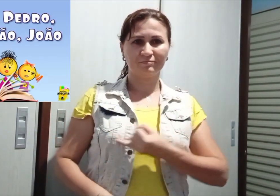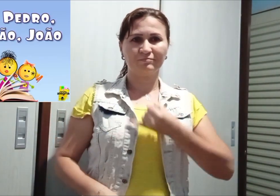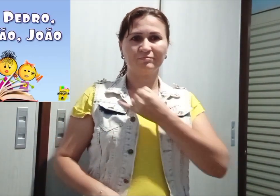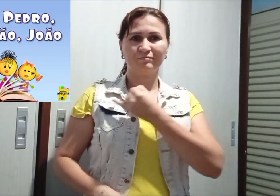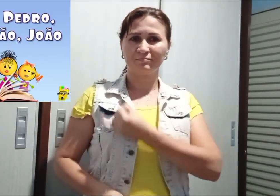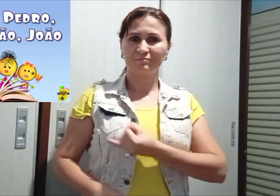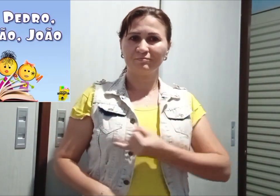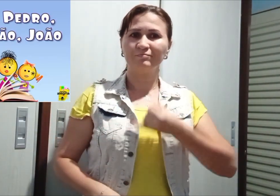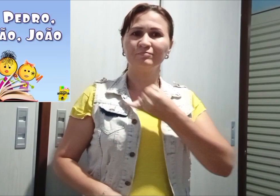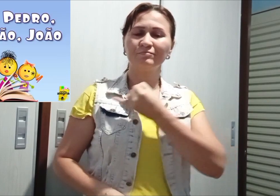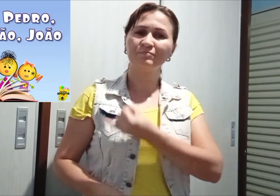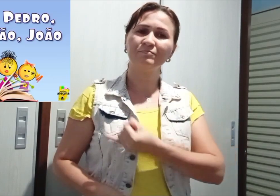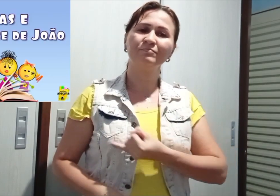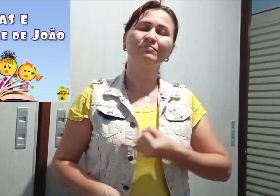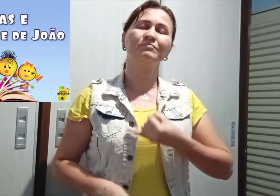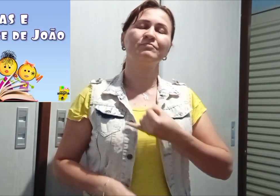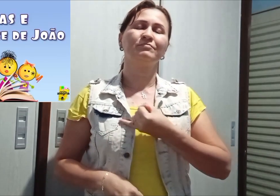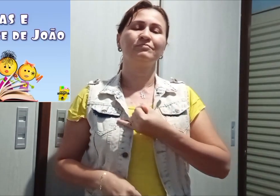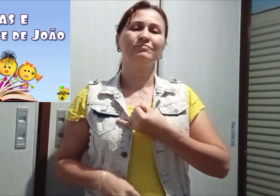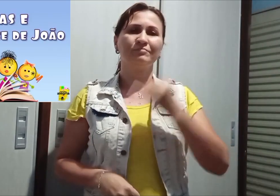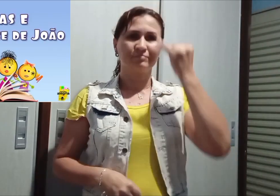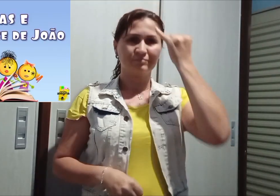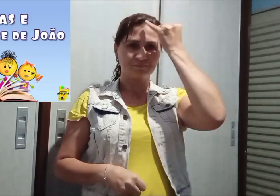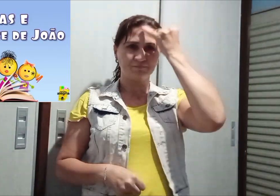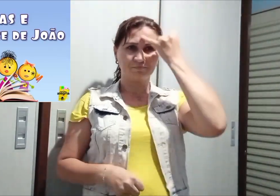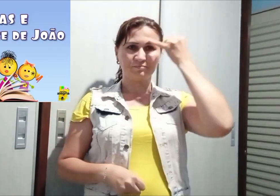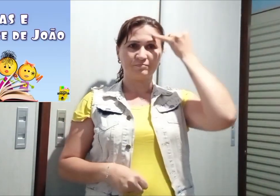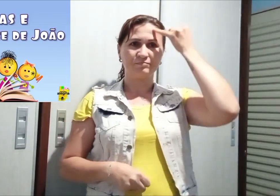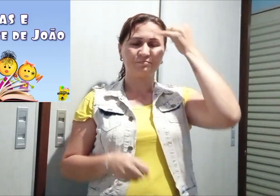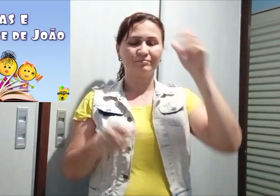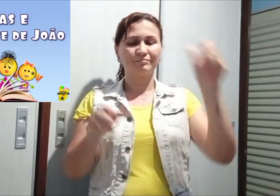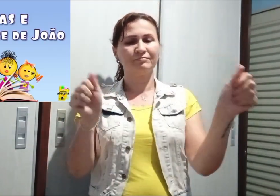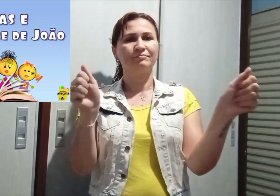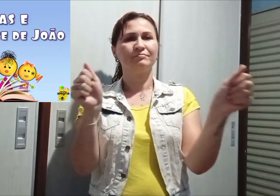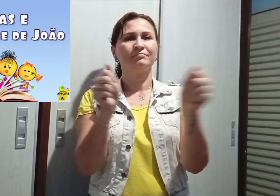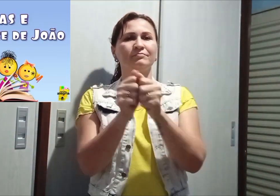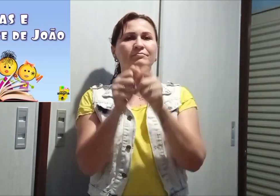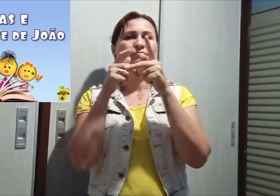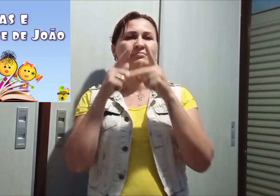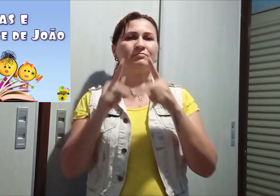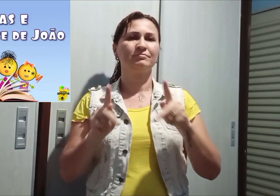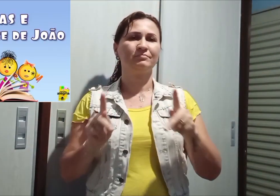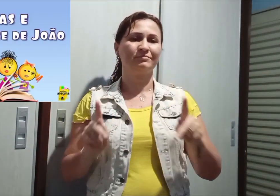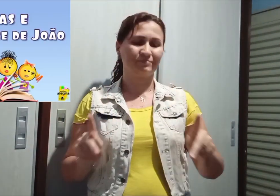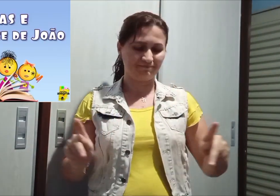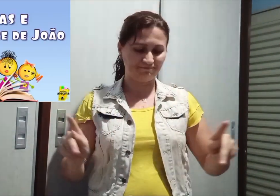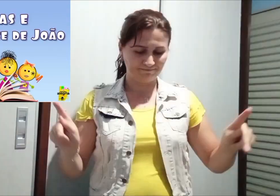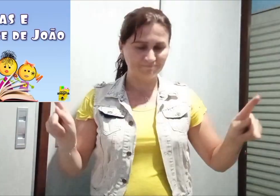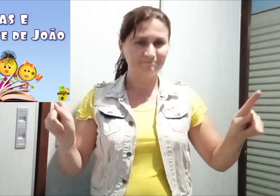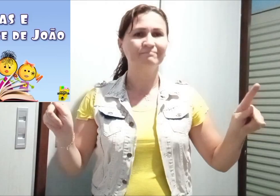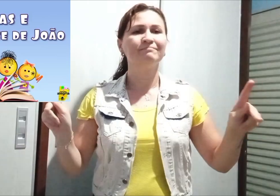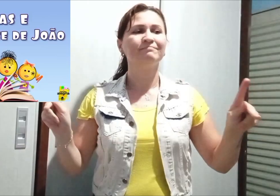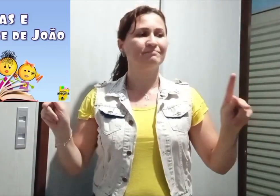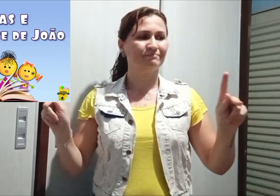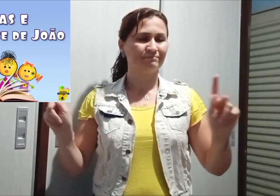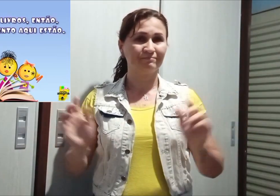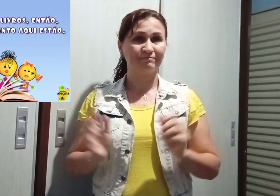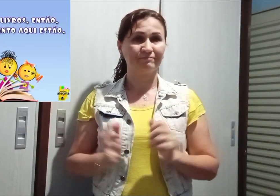João, João, João, Judas, Apocalipse, Tito, João,